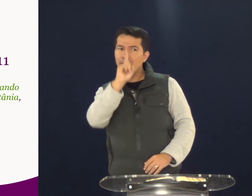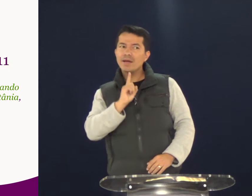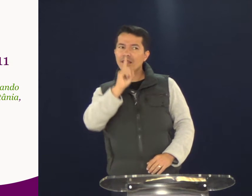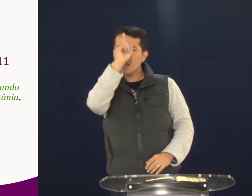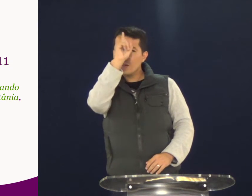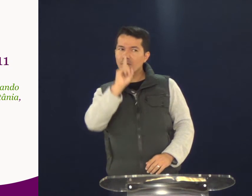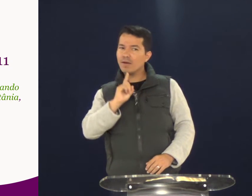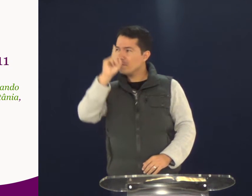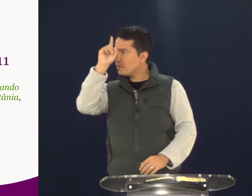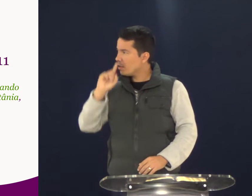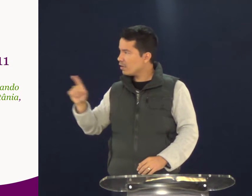Veja em amarelo.